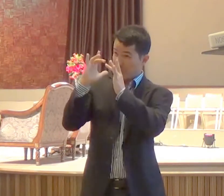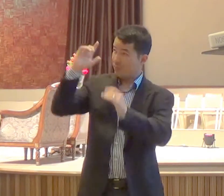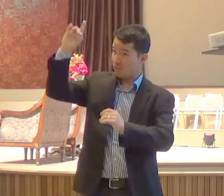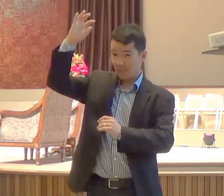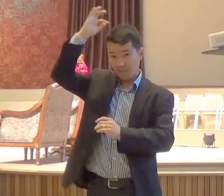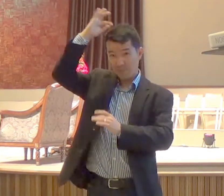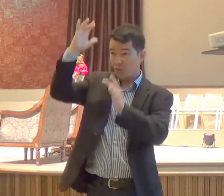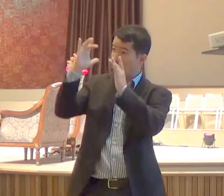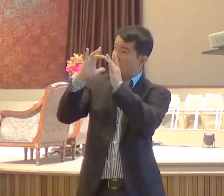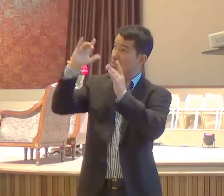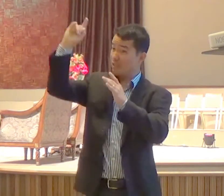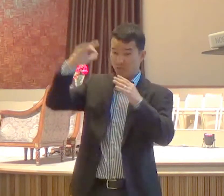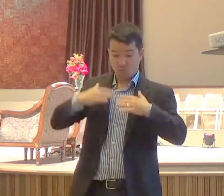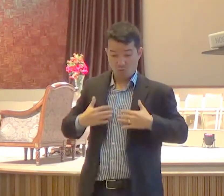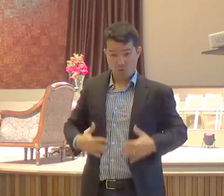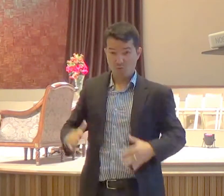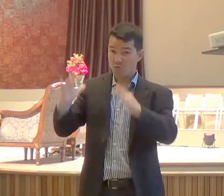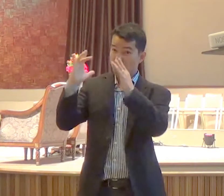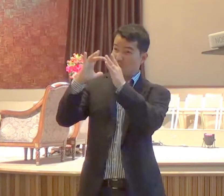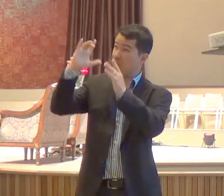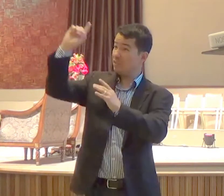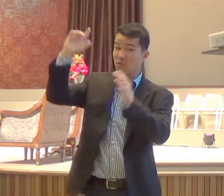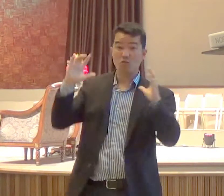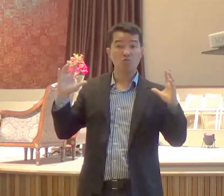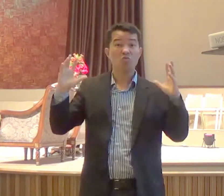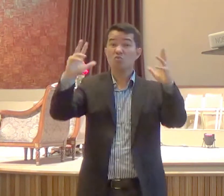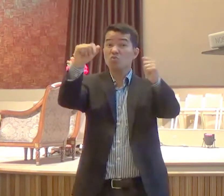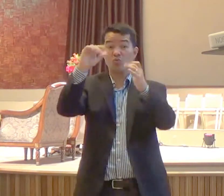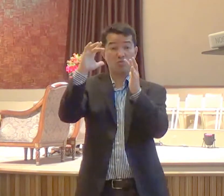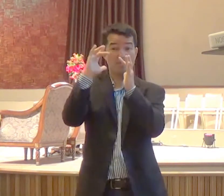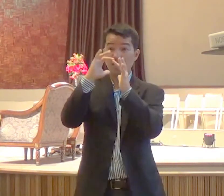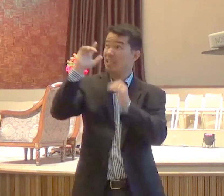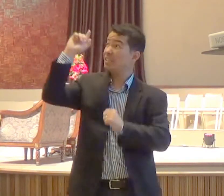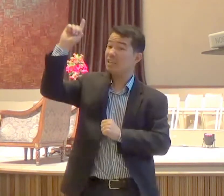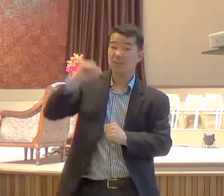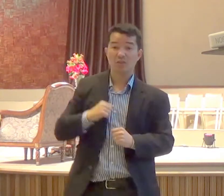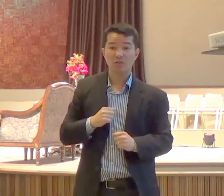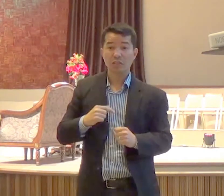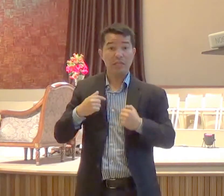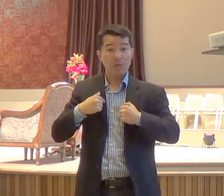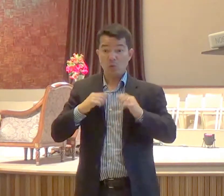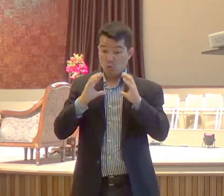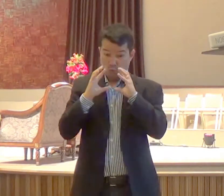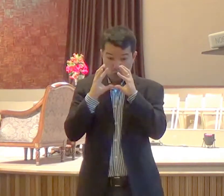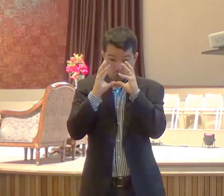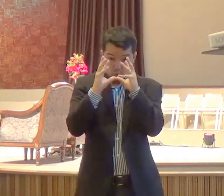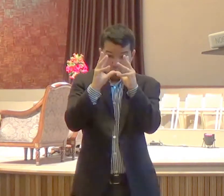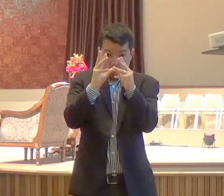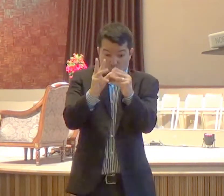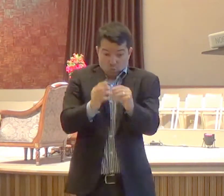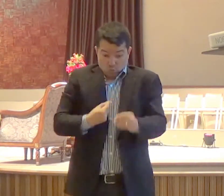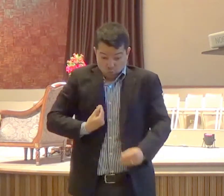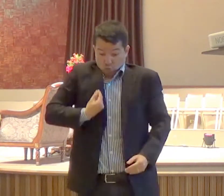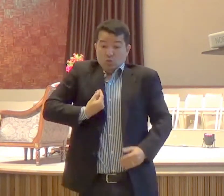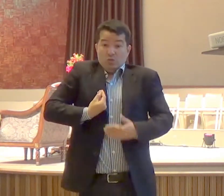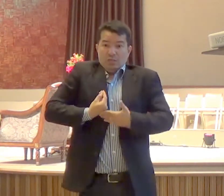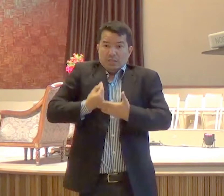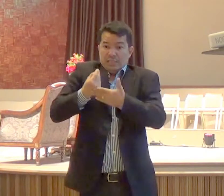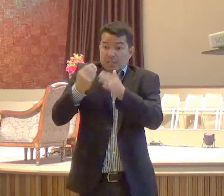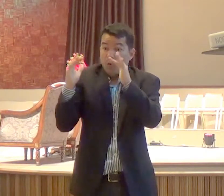corpo, a obra de Deus alcança o ser inteiro, mas tem áreas da vida